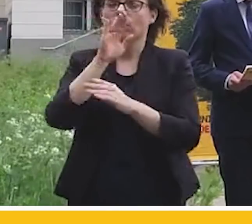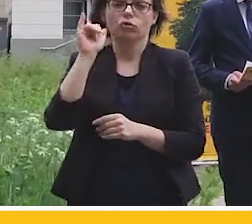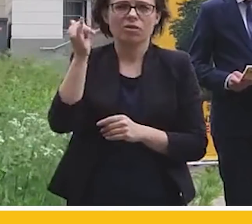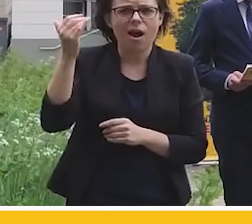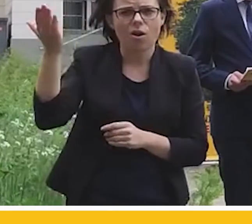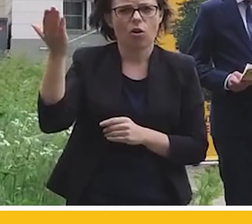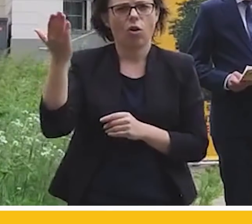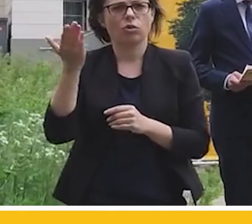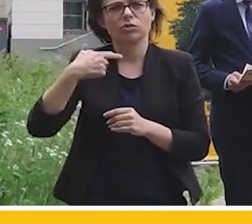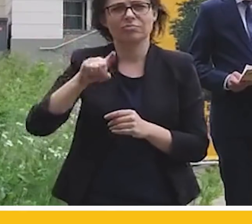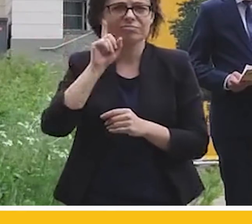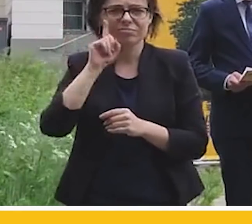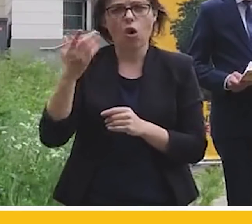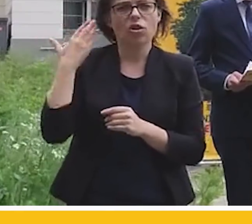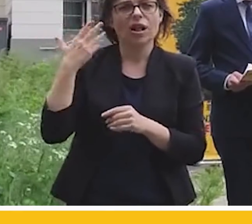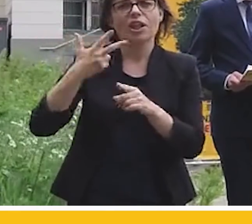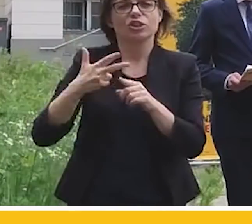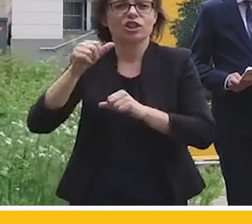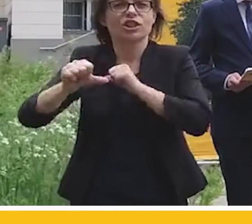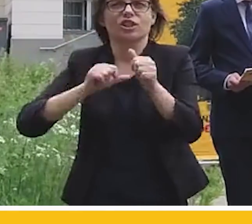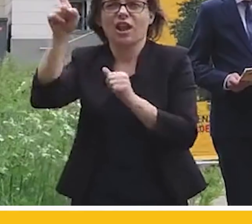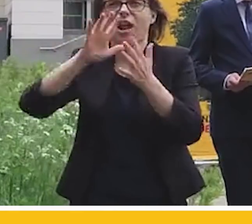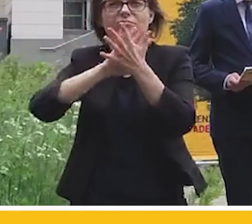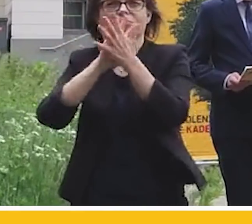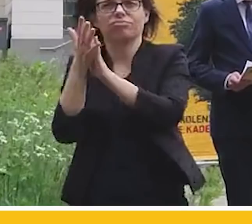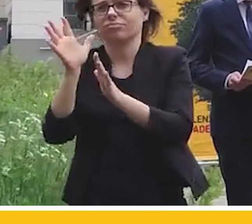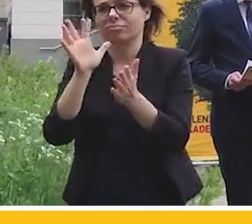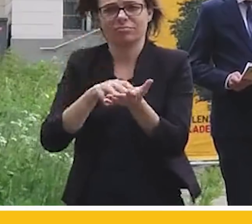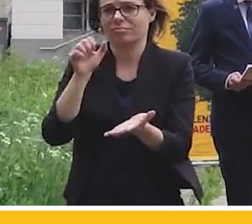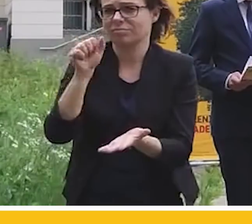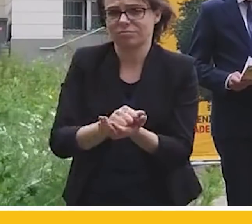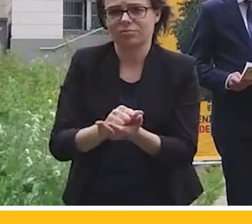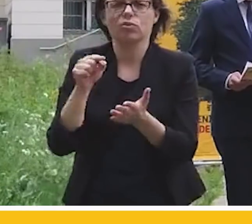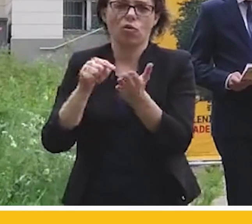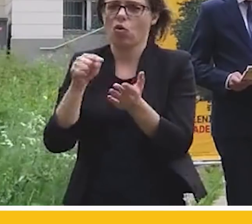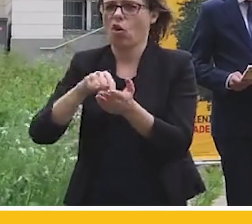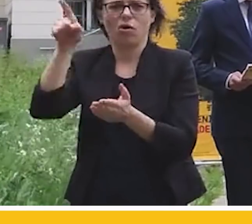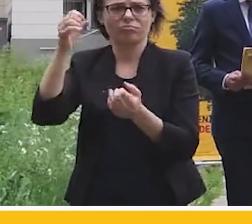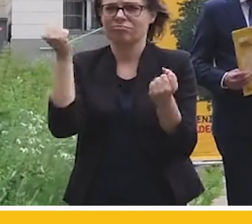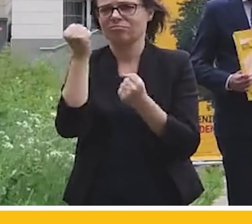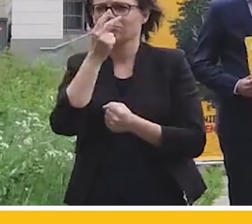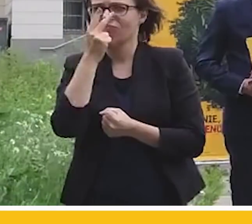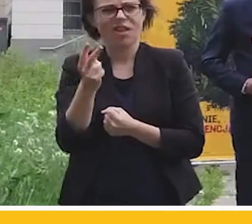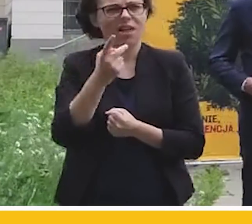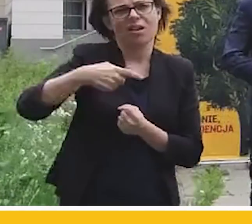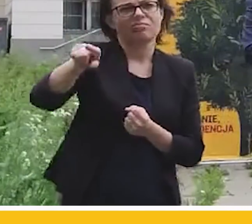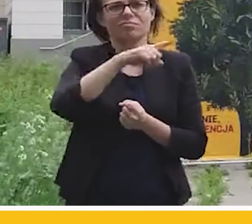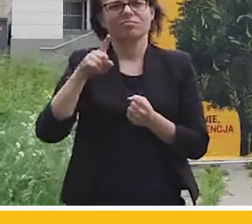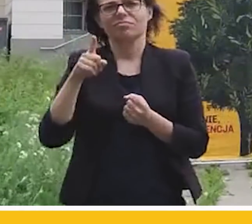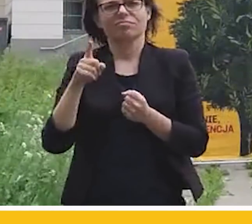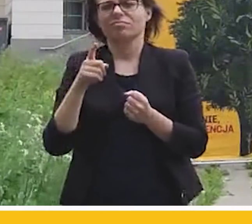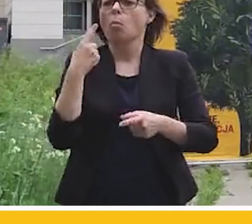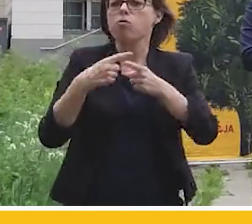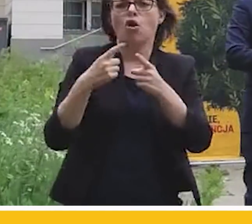co z nim zrobiliśmy przez ostatnie 30 lat, to jest dowód na to, jak bardzo, bardzo pobłądziliśmy, jak bardzo